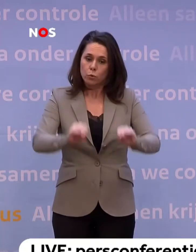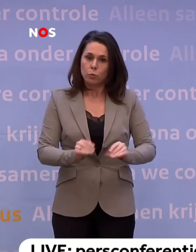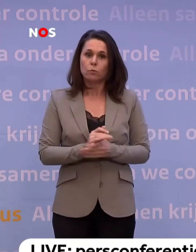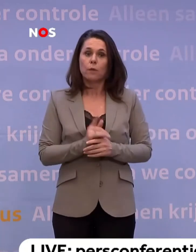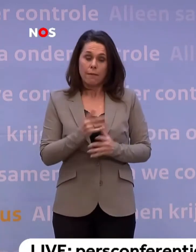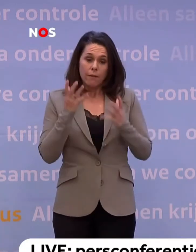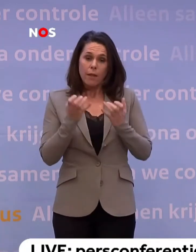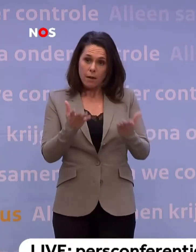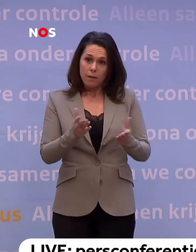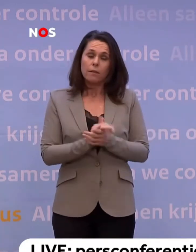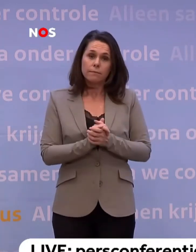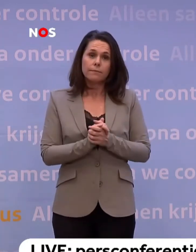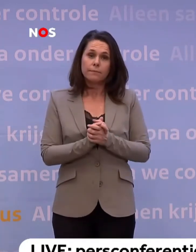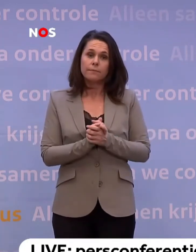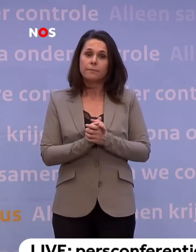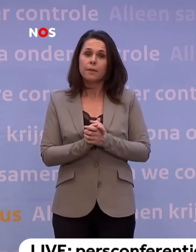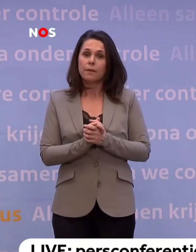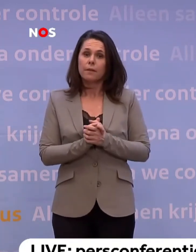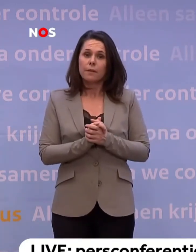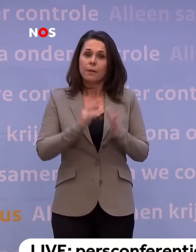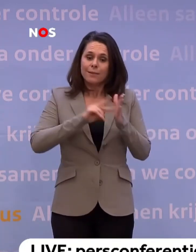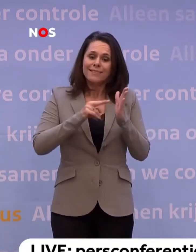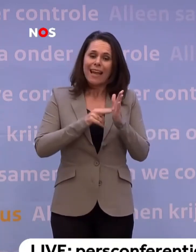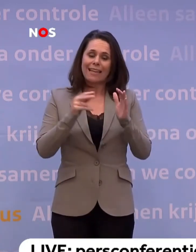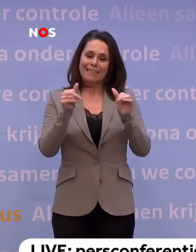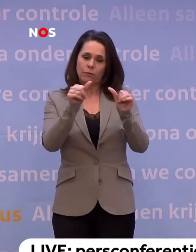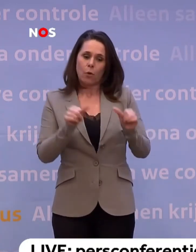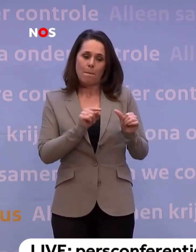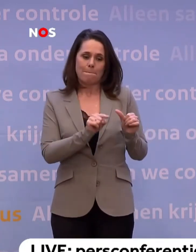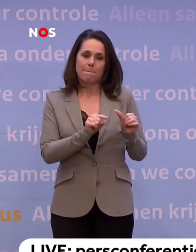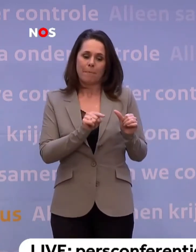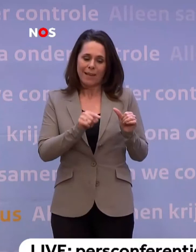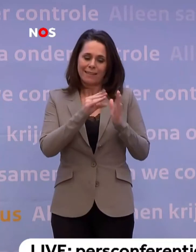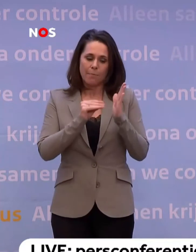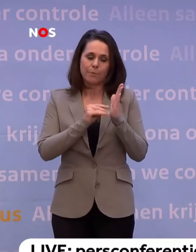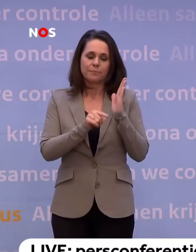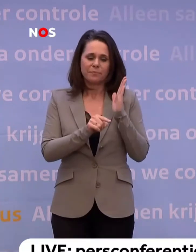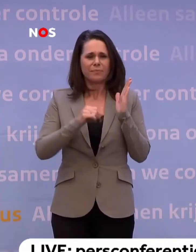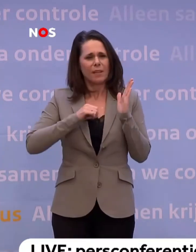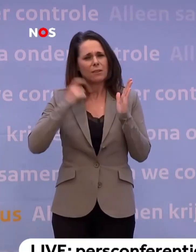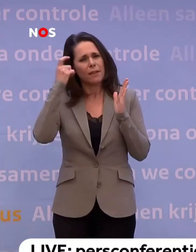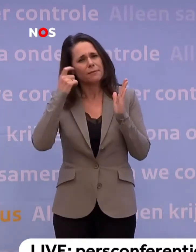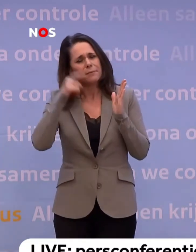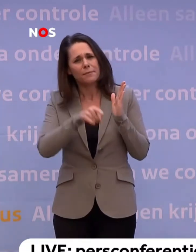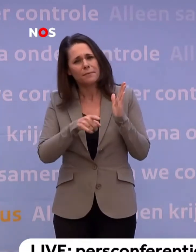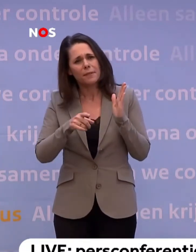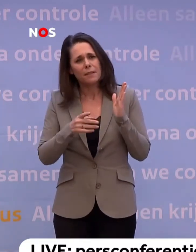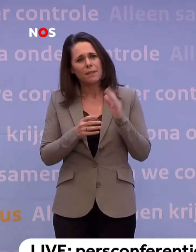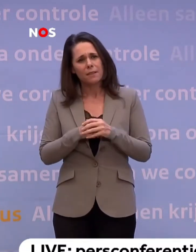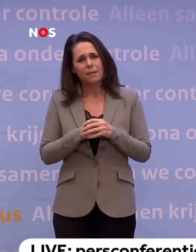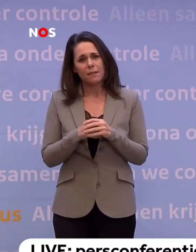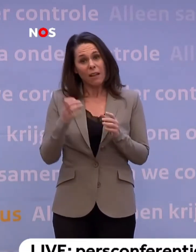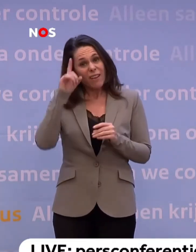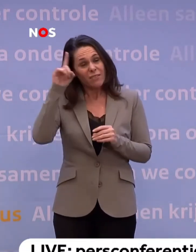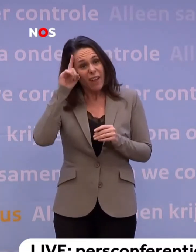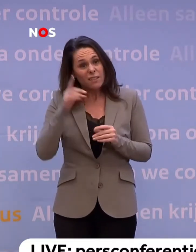als je dat wilt, zul je dat alleen wel met een technische vormgeving moeten doen. Daar gaan die apps over. En gaat u bij zichzelf maar na. Zou je het willen weten als